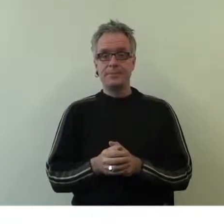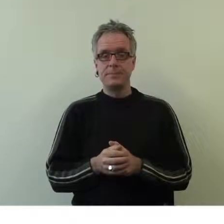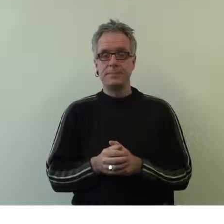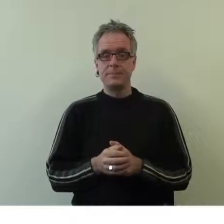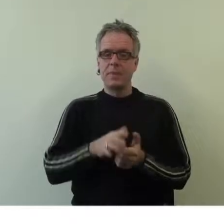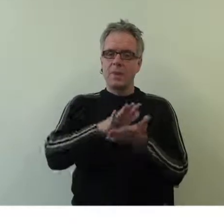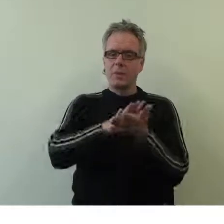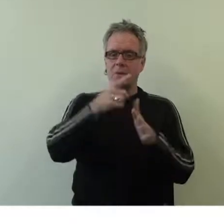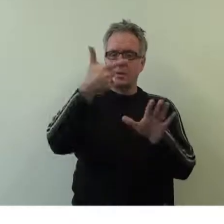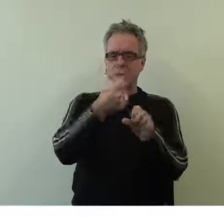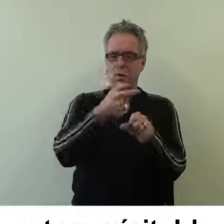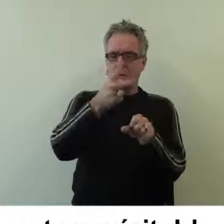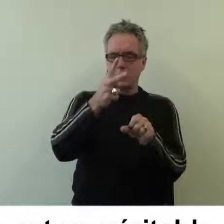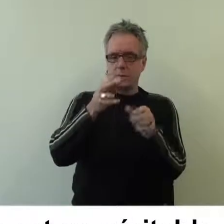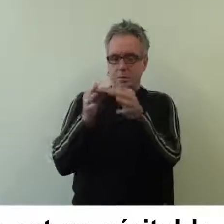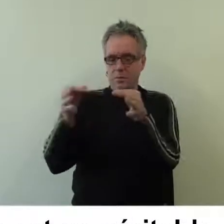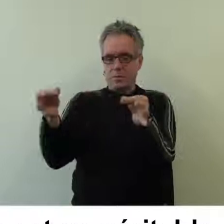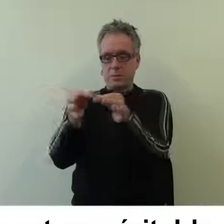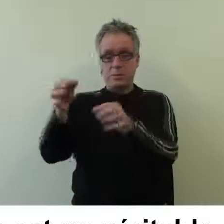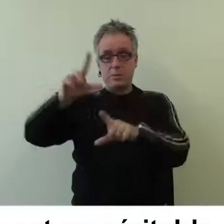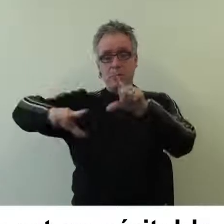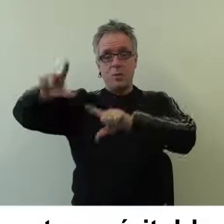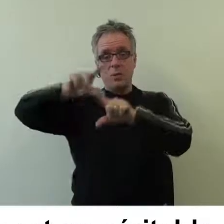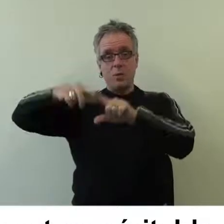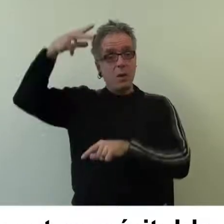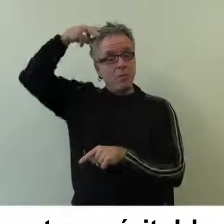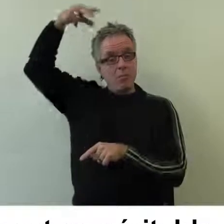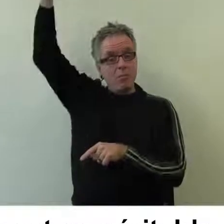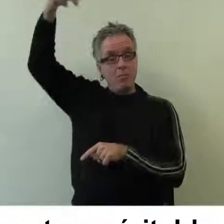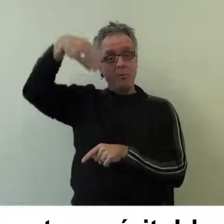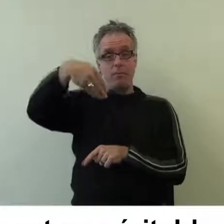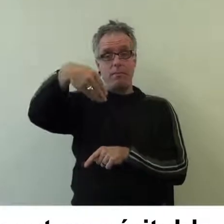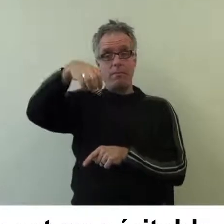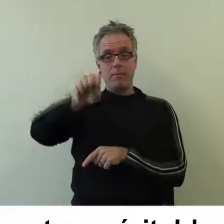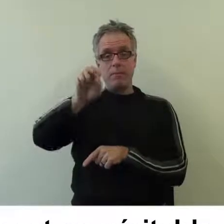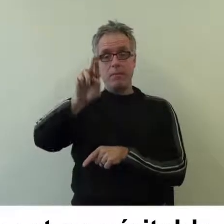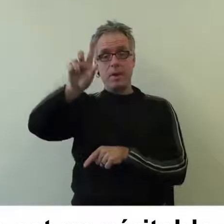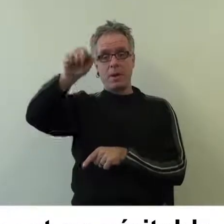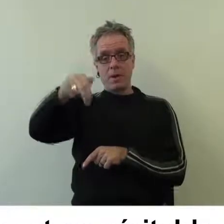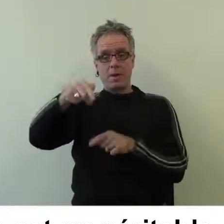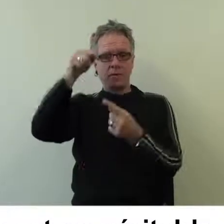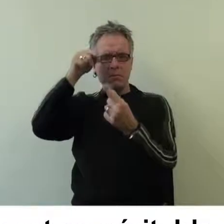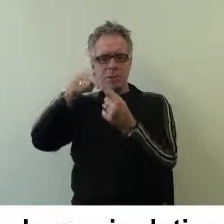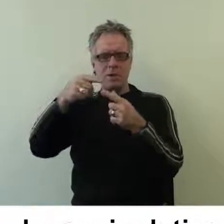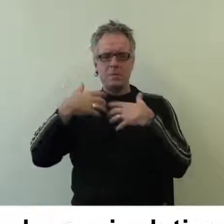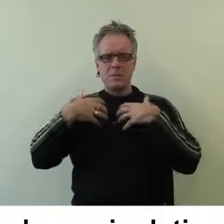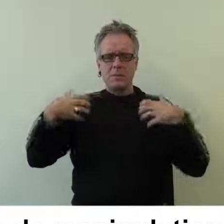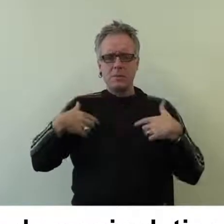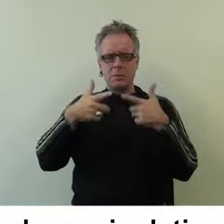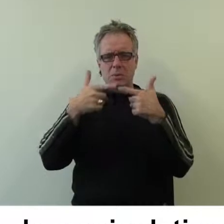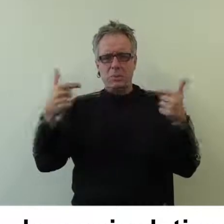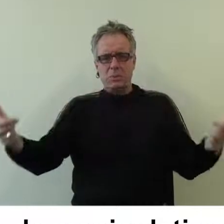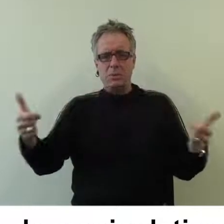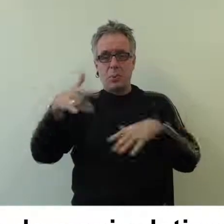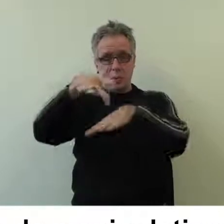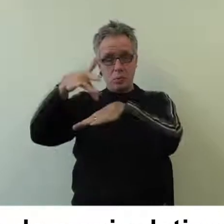Pour les plus de 7 ans, le laboratoire de Merlin est un véritable lieu de médiation scientifique, composé d